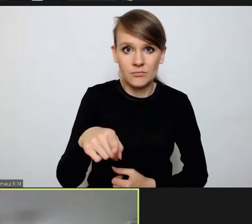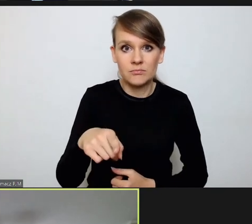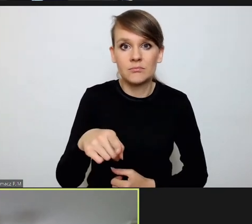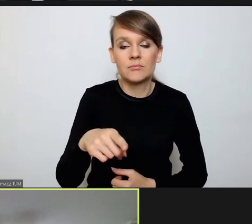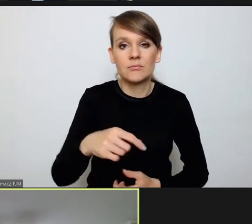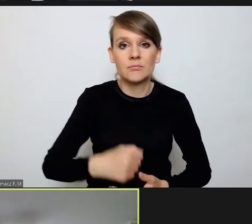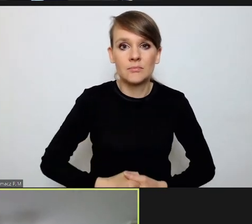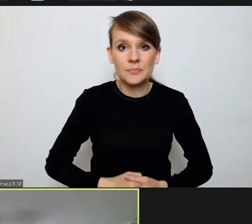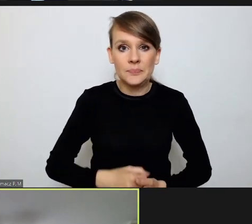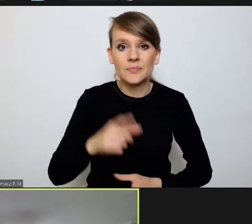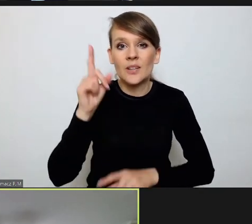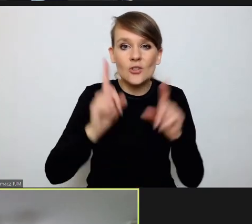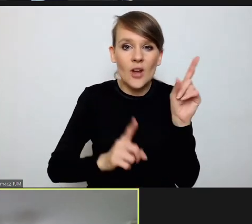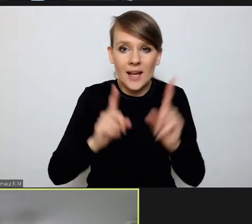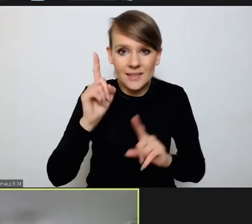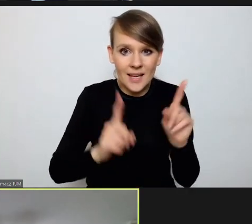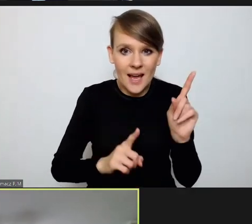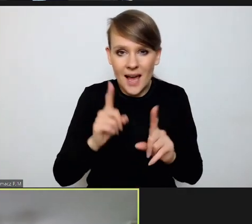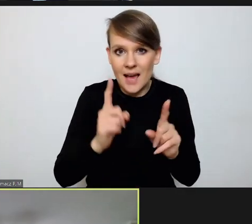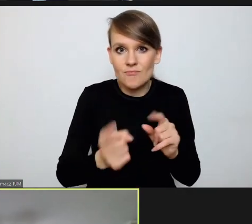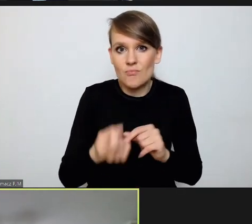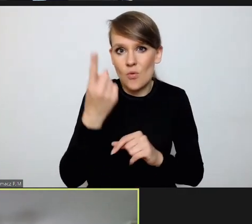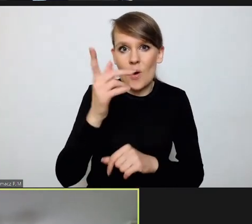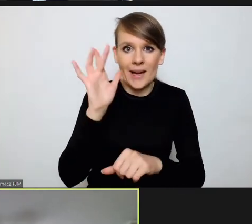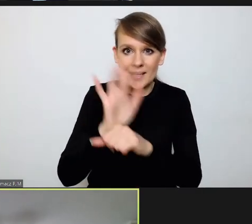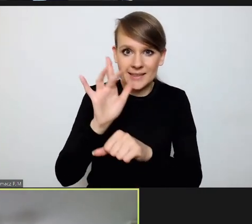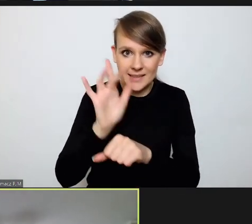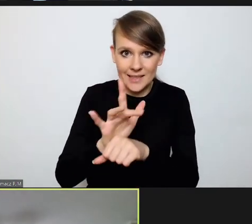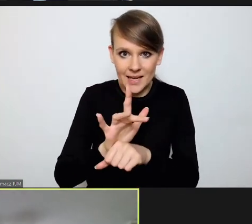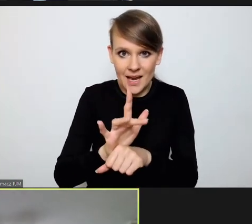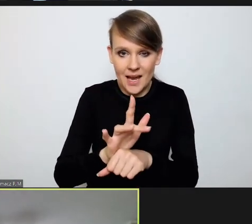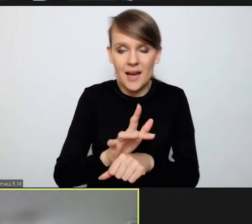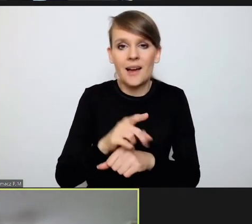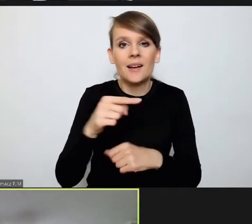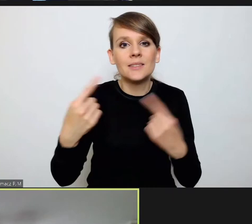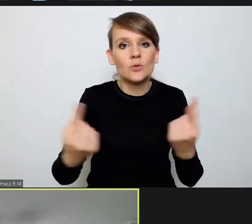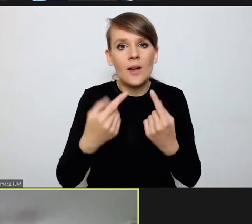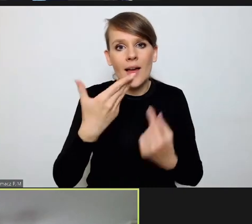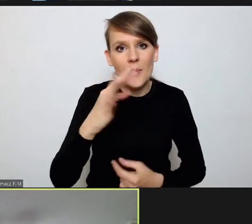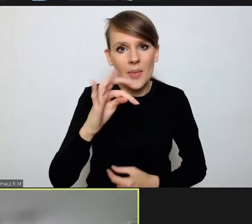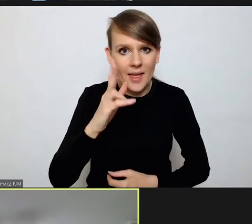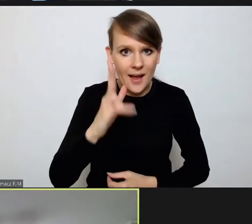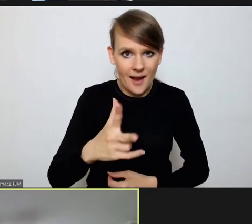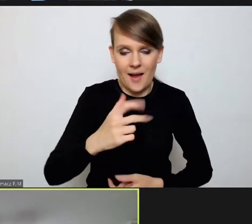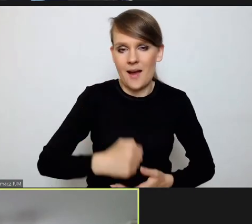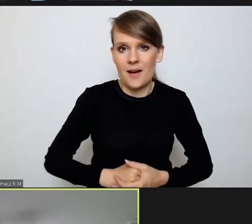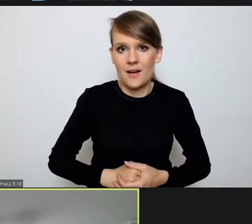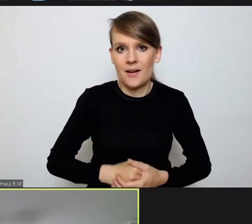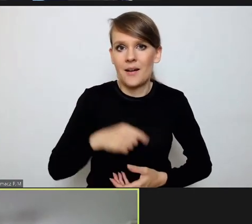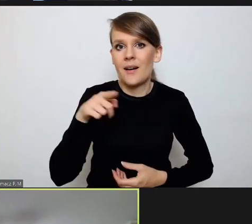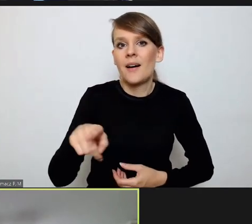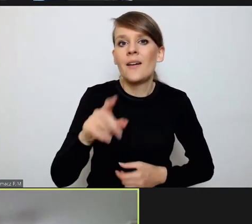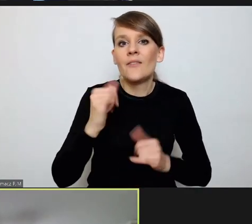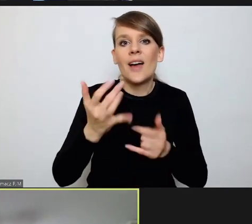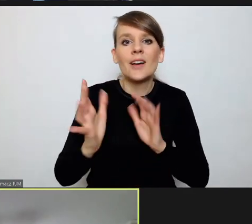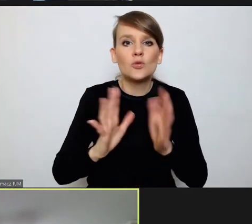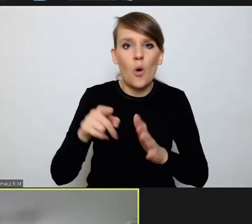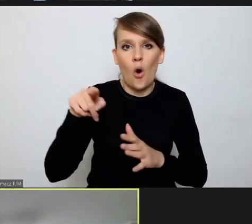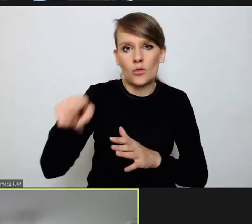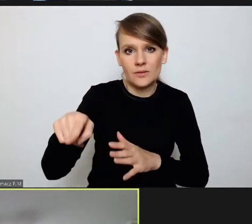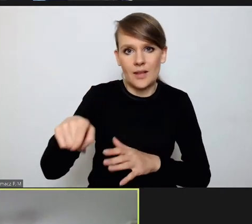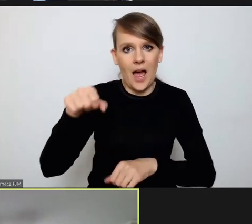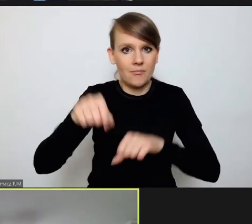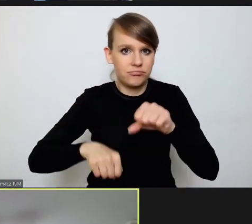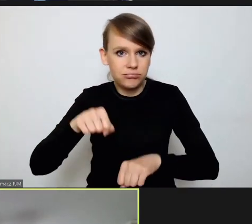się czasami krytyki dotyczącej tego, co się dzieje w MTK, tego w jaki sposób on proceduje, czy może Pan